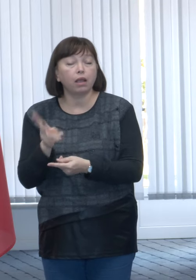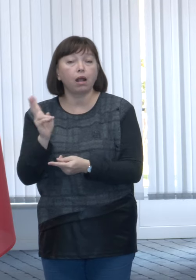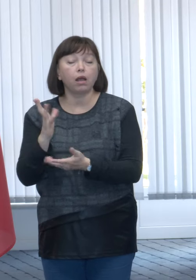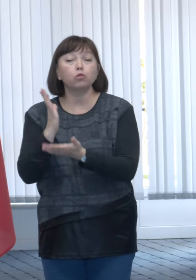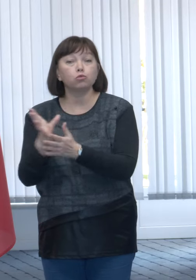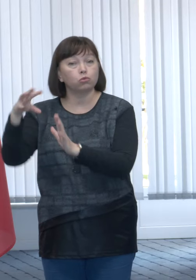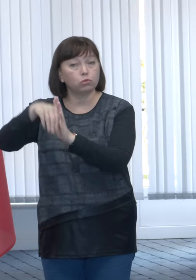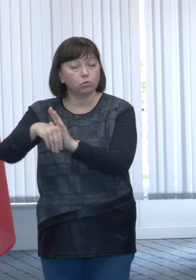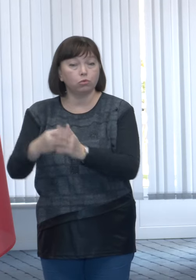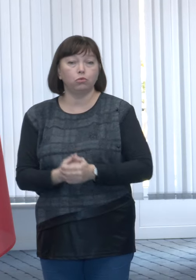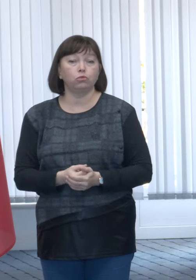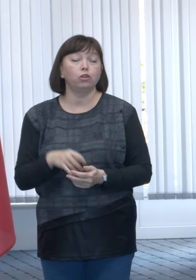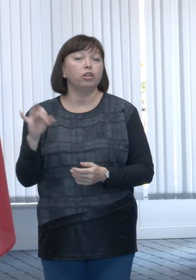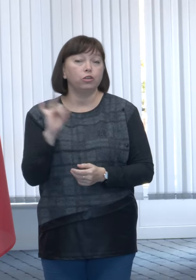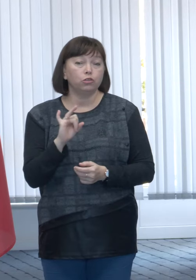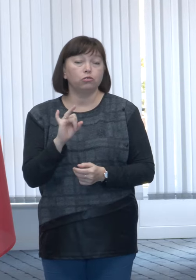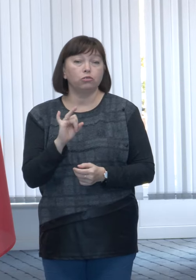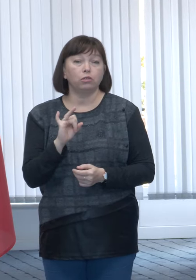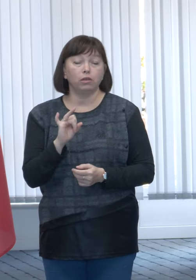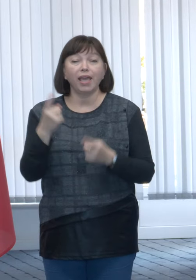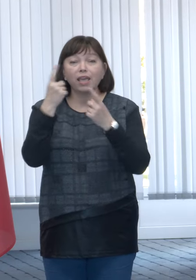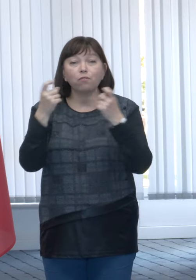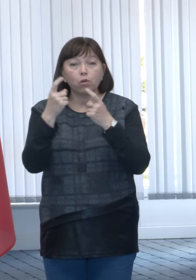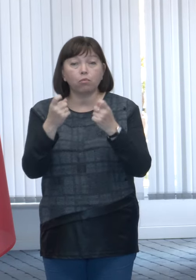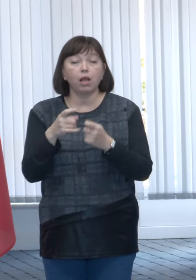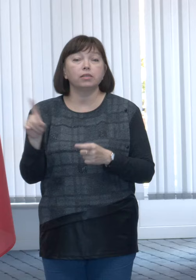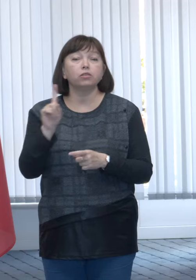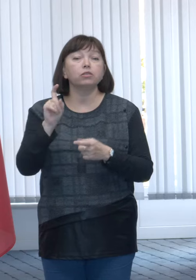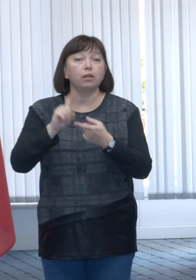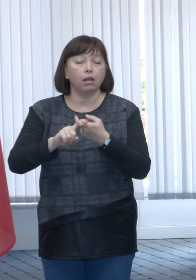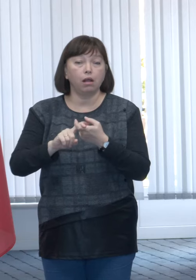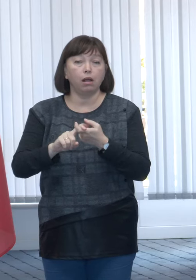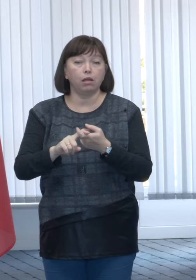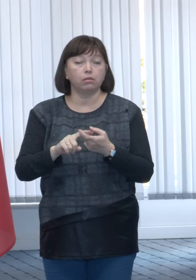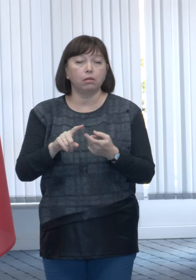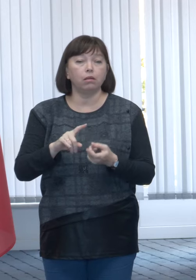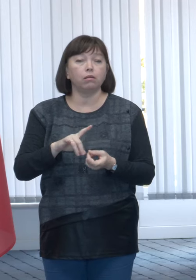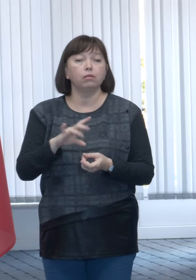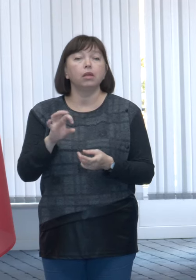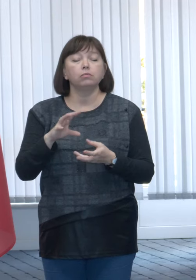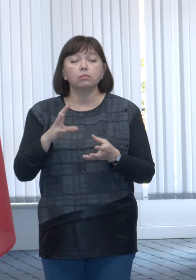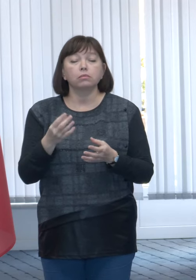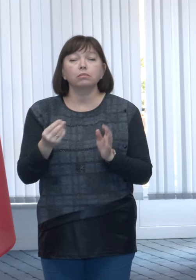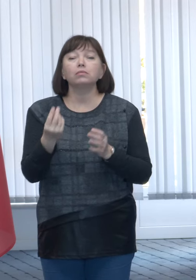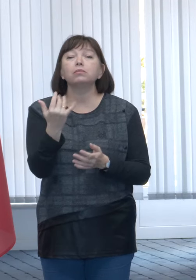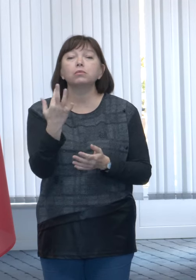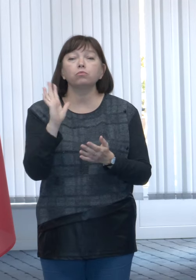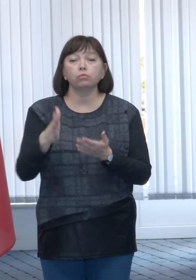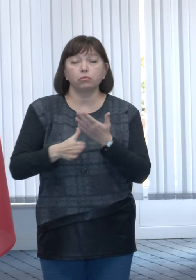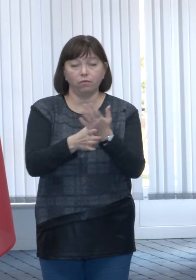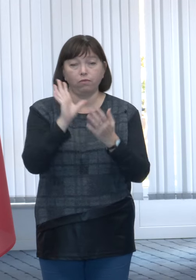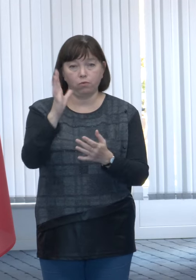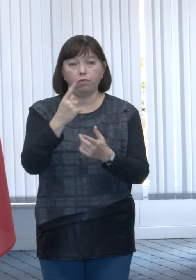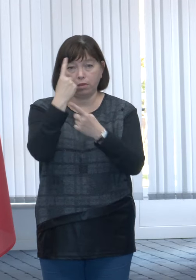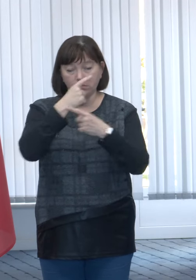gospodărie și informația cu privire la valoarea compensației va fi disponibilă